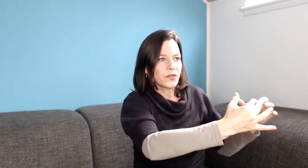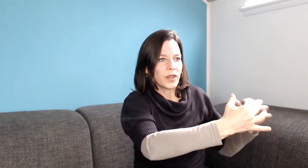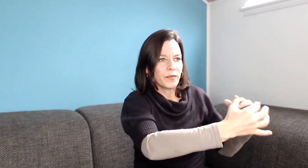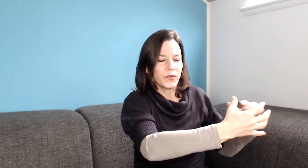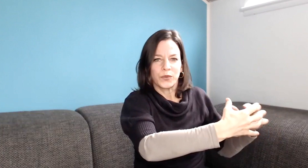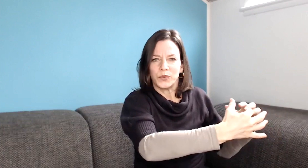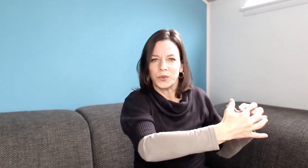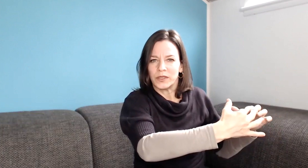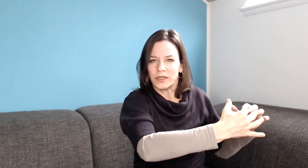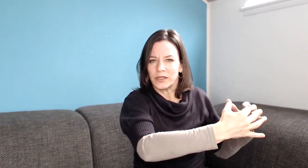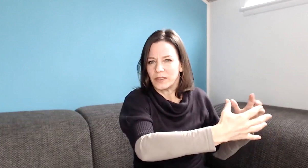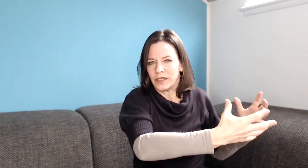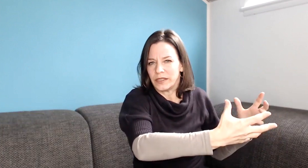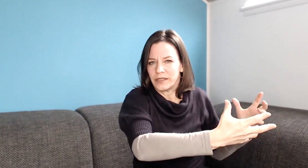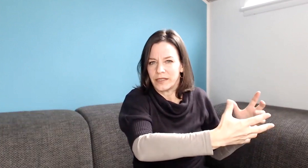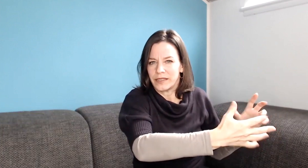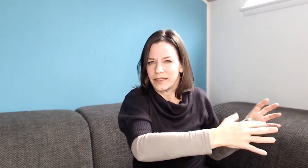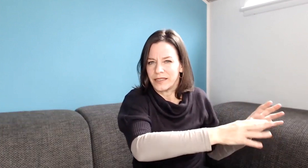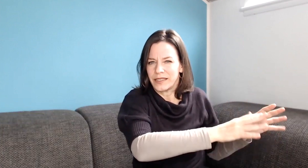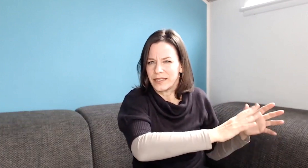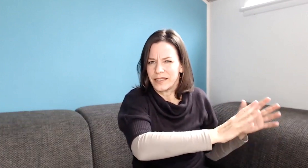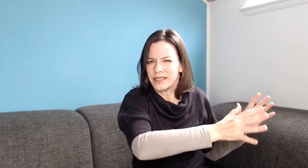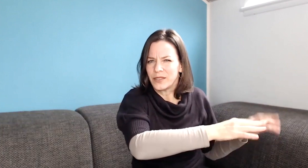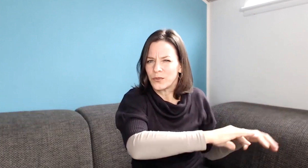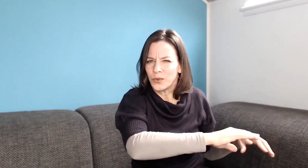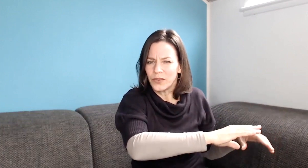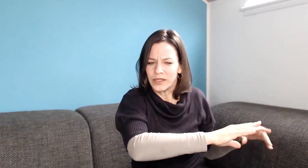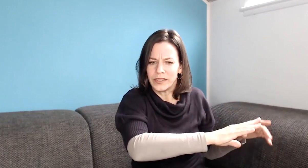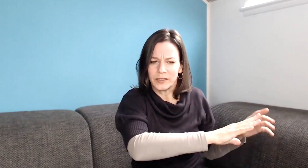Zusammentun ist. Das ist nicht so Fünferding.